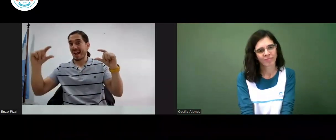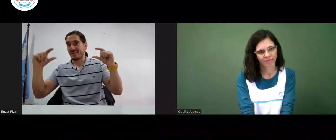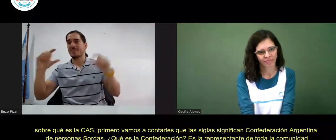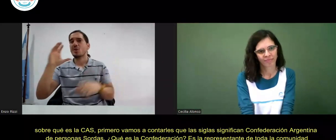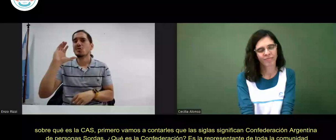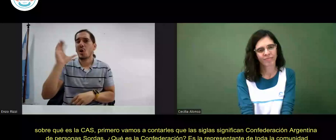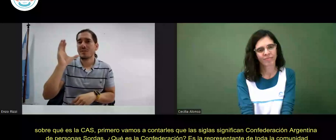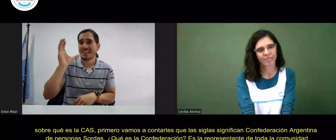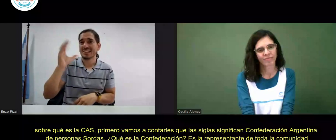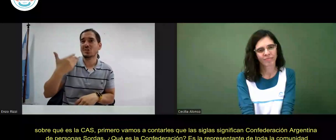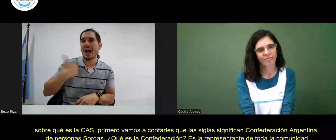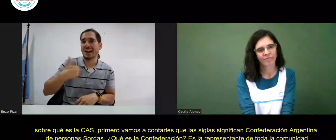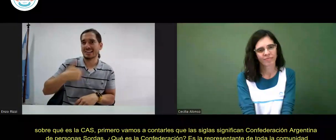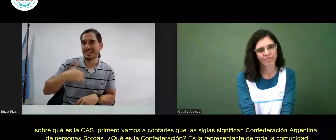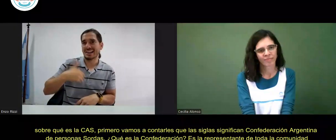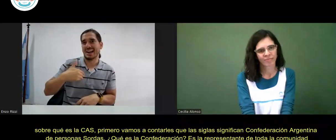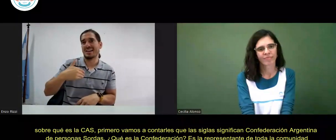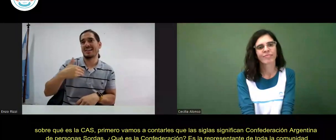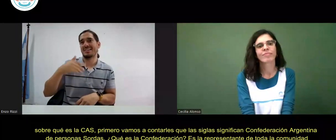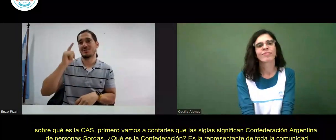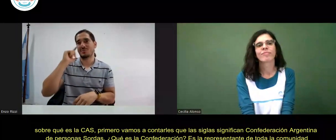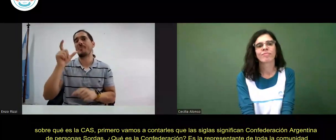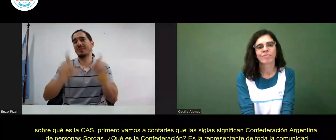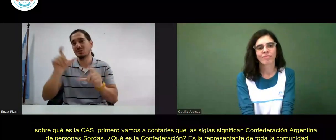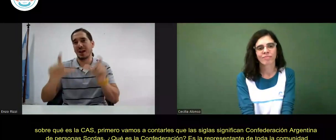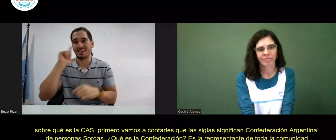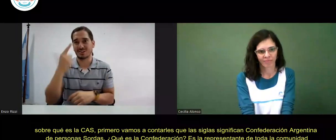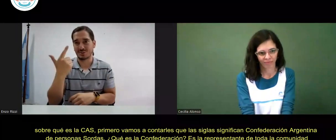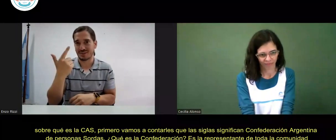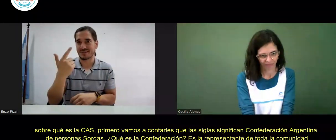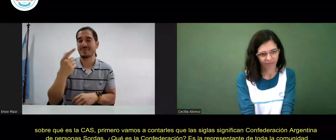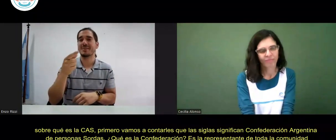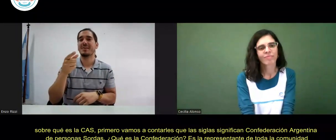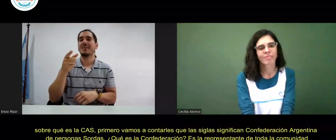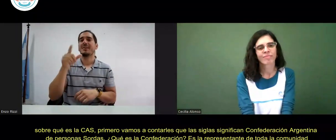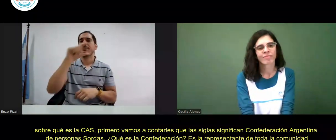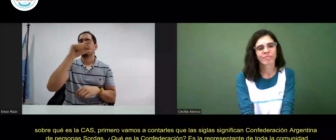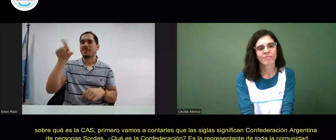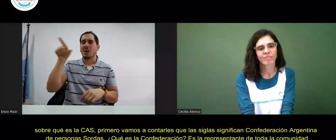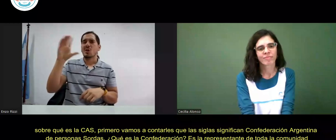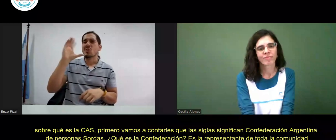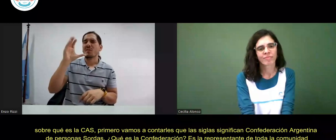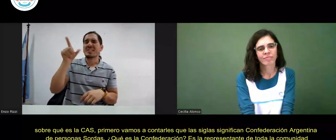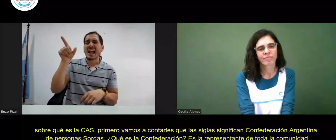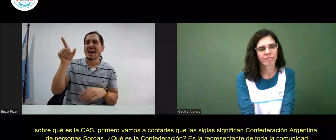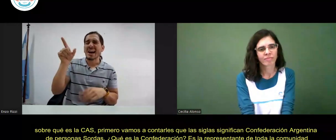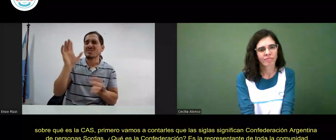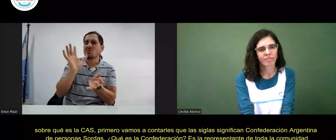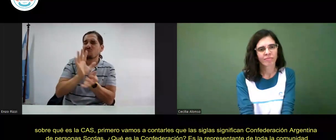que las siglas significan Confederación Argentina de Personas Sordas. ¿Qué es la Confederación?